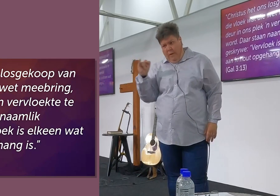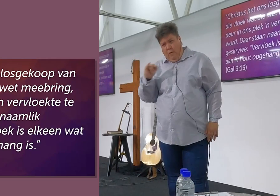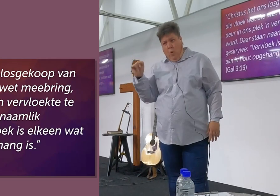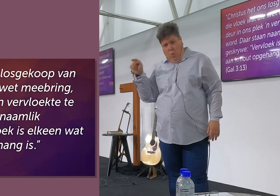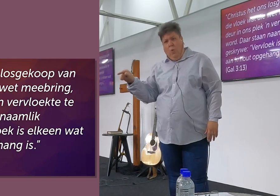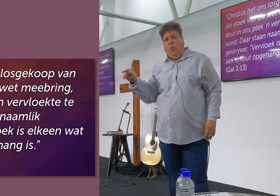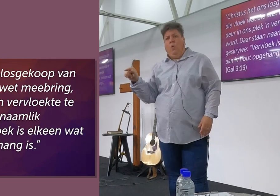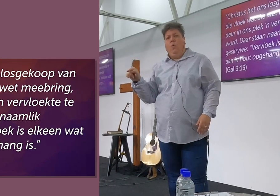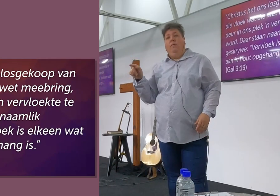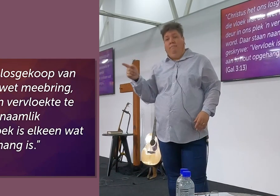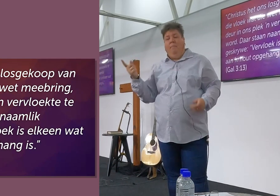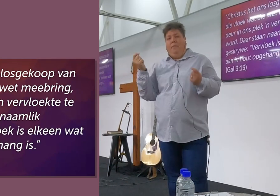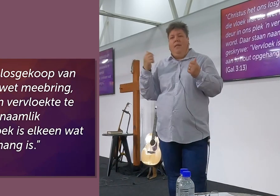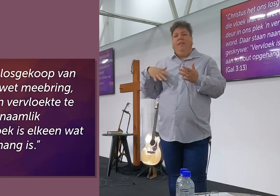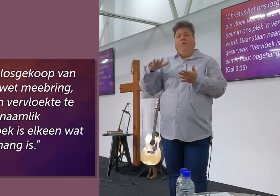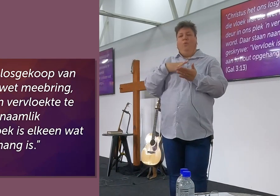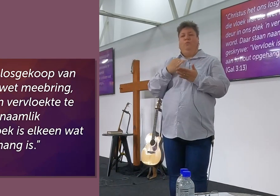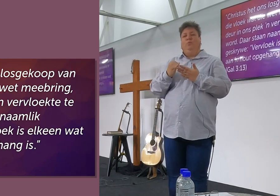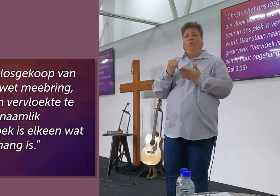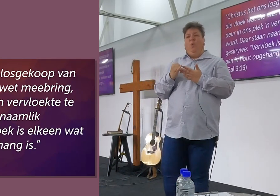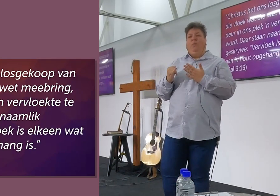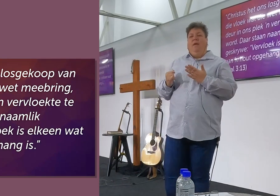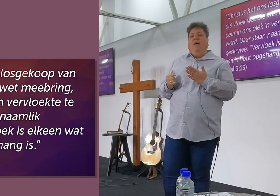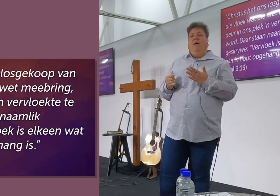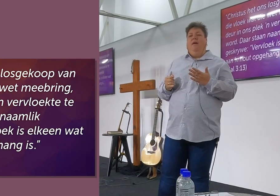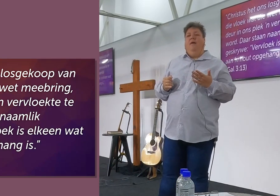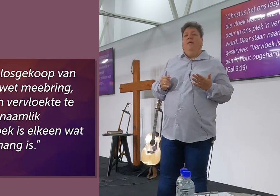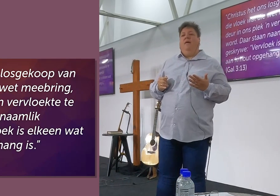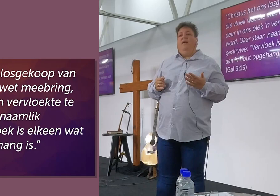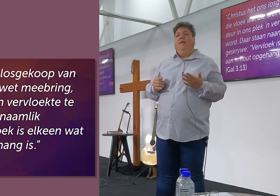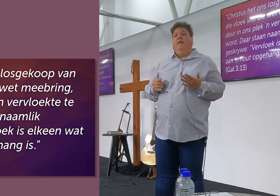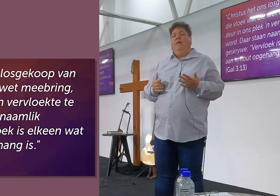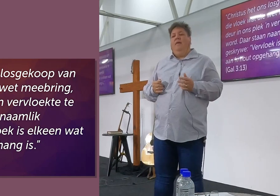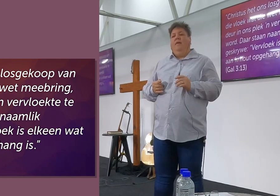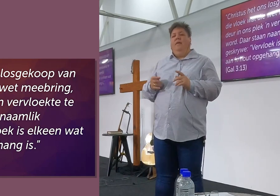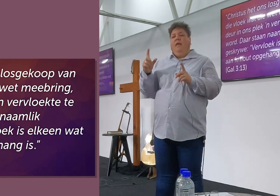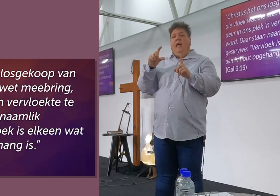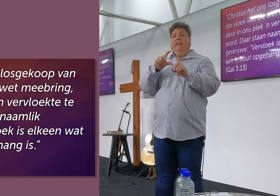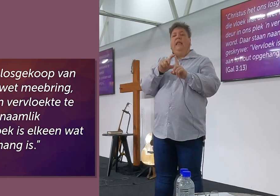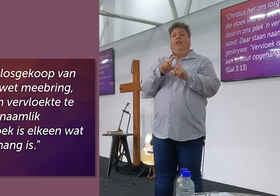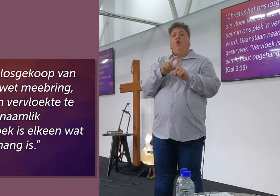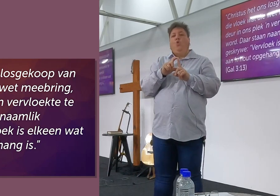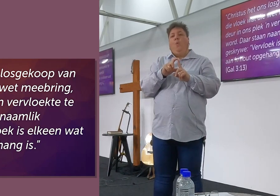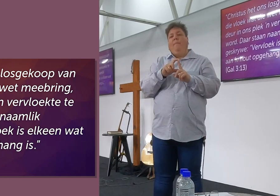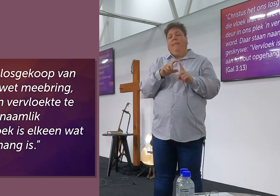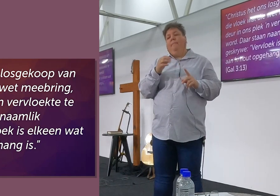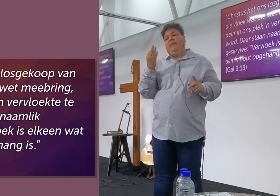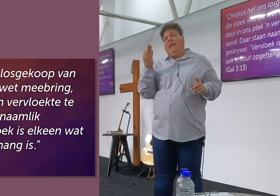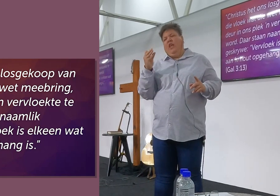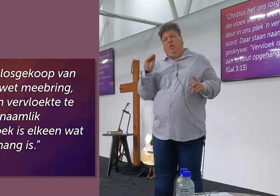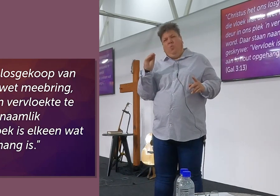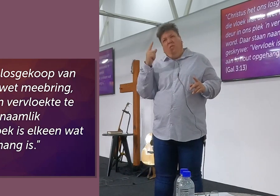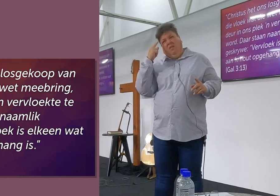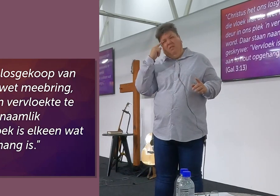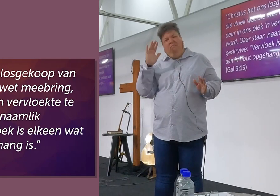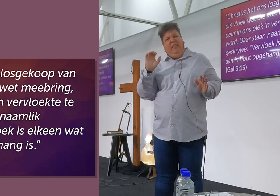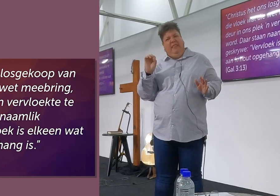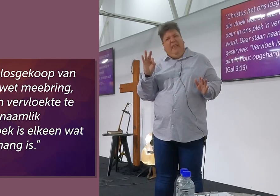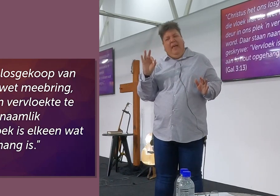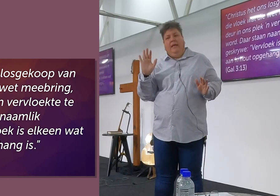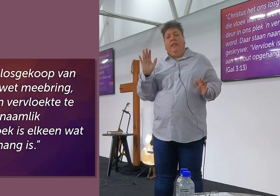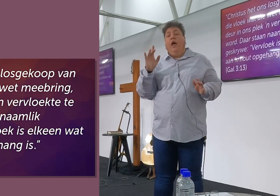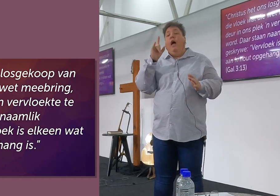in ons plek, Een vervloekte te word, Daar staan namelijk geskrywe, Hy haal uit in Deuteronomium aan, Deuteronomium 23 denk ek, Vers 13 rond,